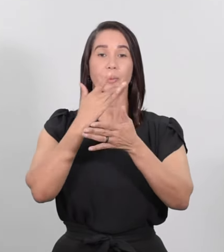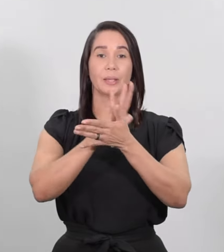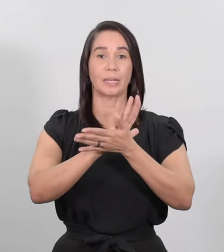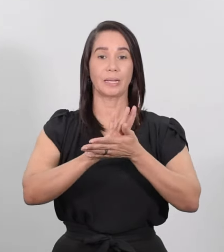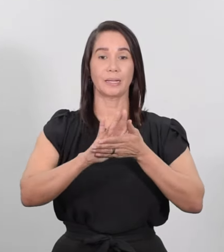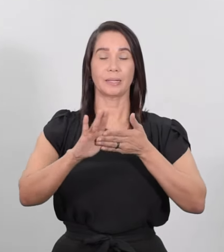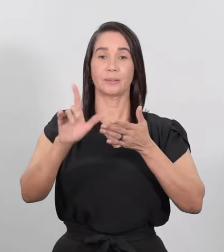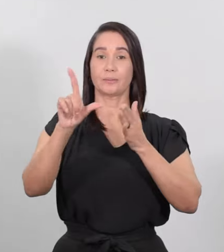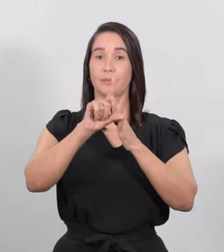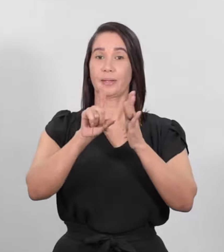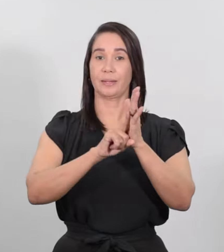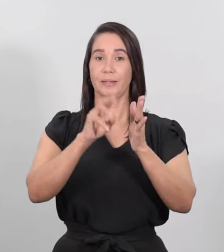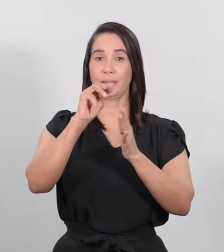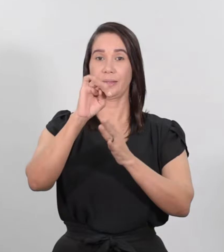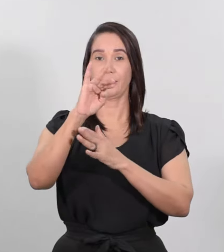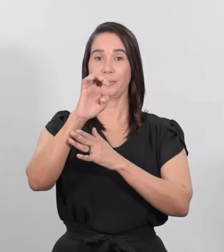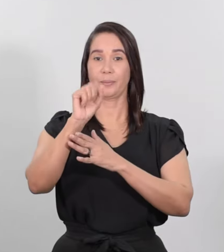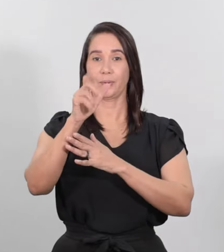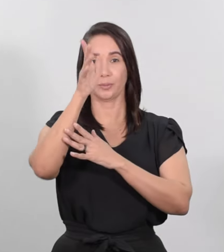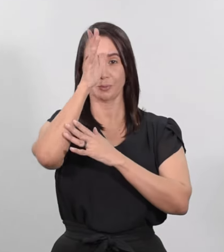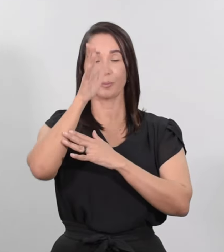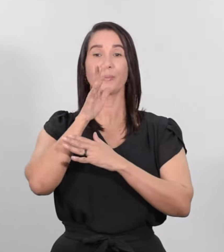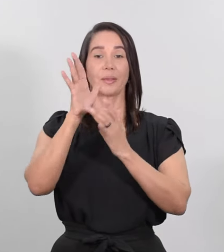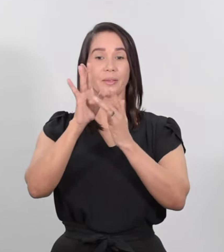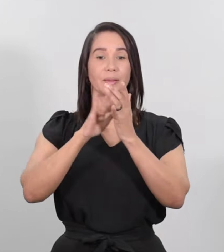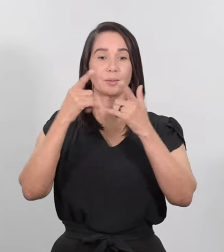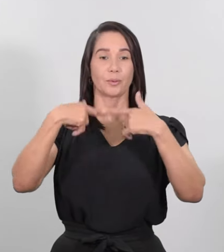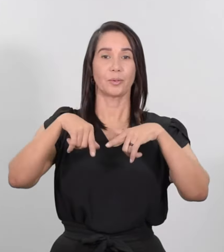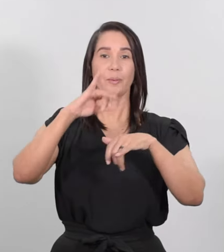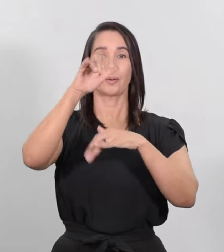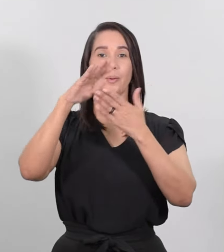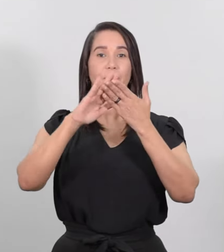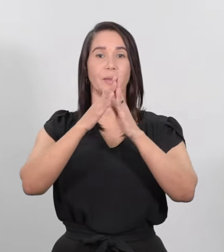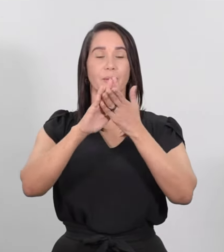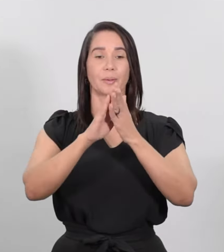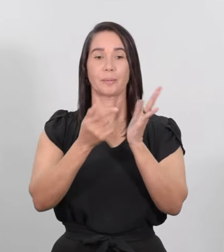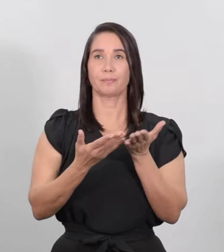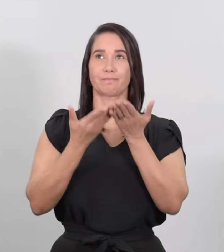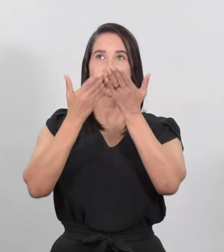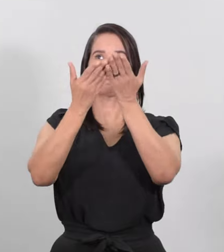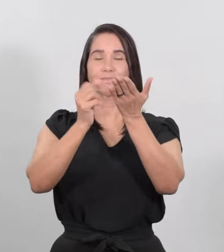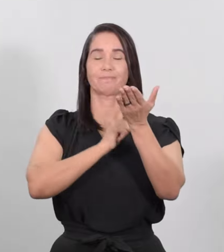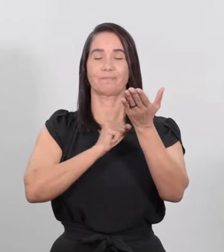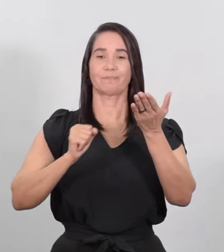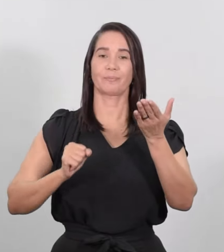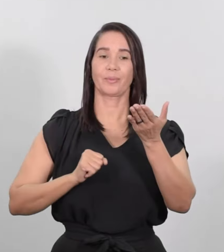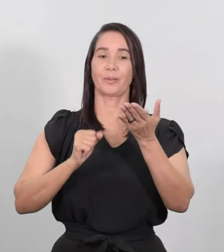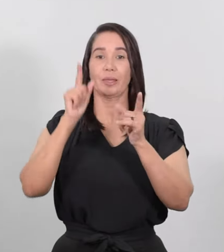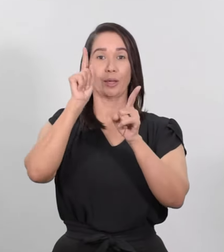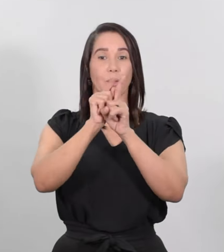según la ley de Moisés, los padres de Jesús lo llevaron a Jerusalén para presentarlo al Señor de acuerdo con lo escrito